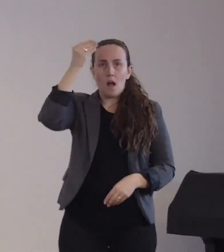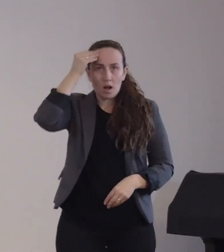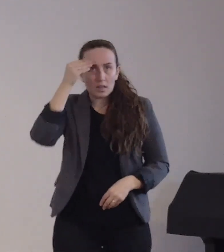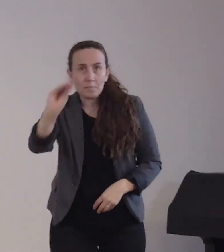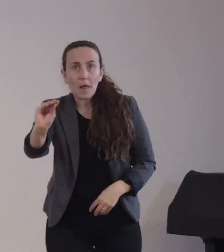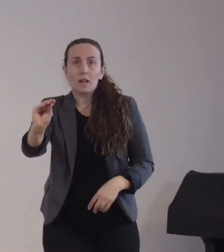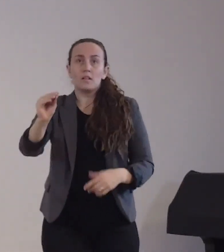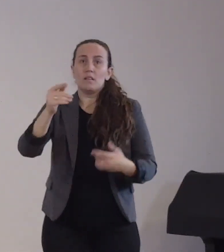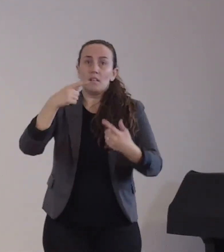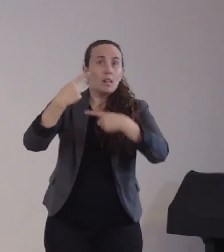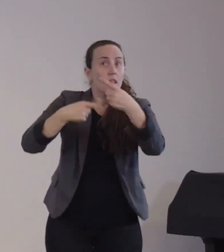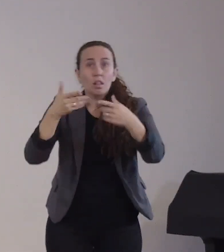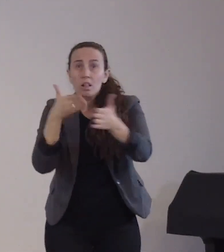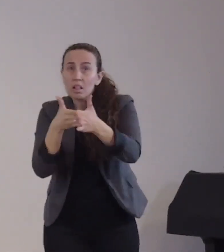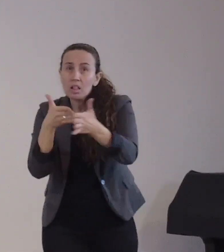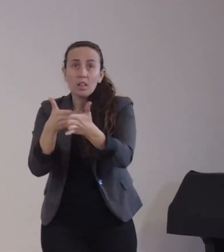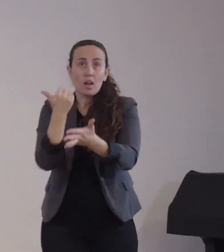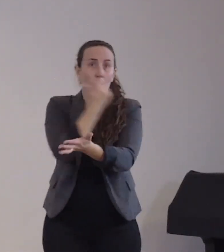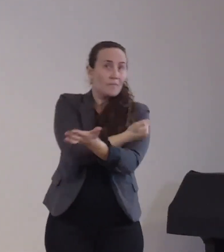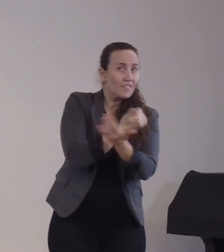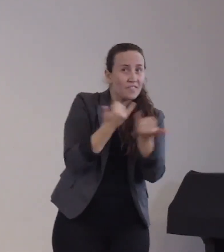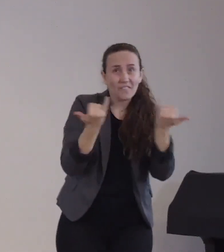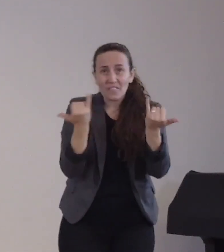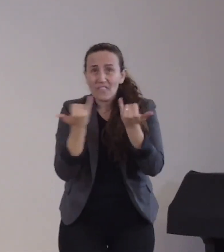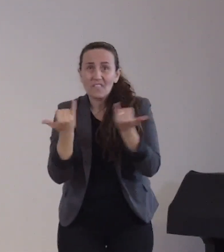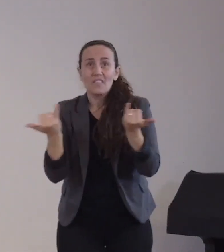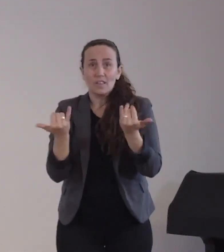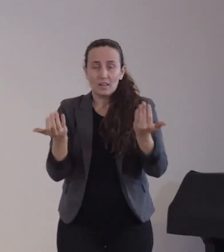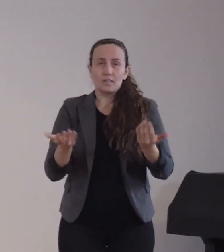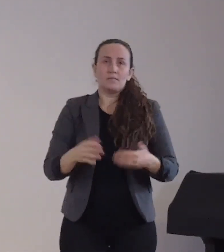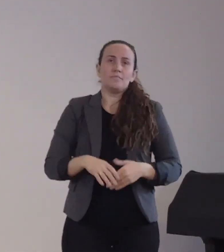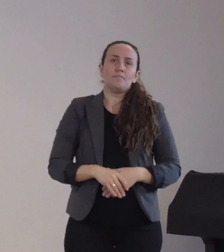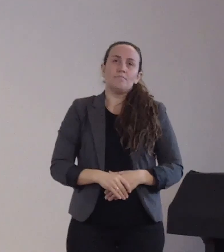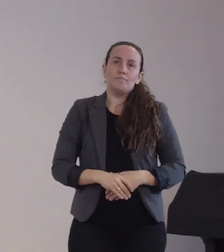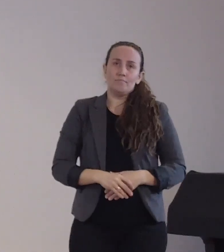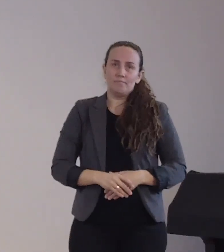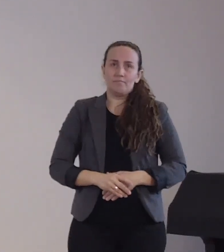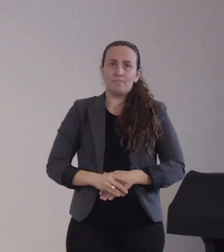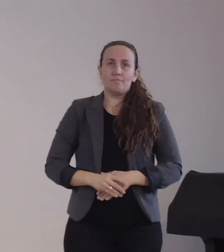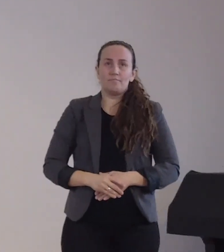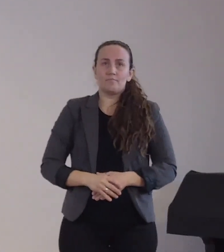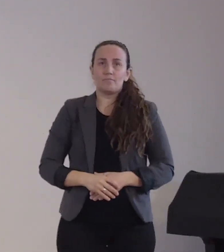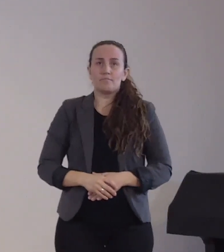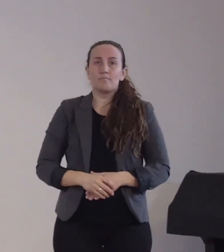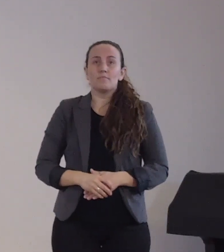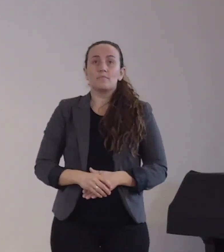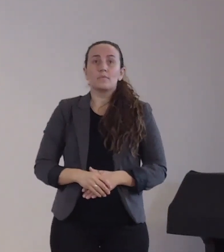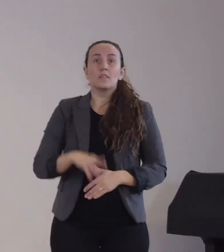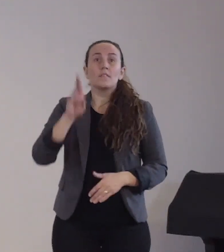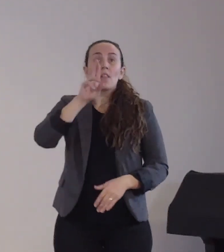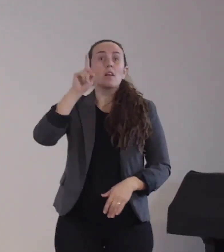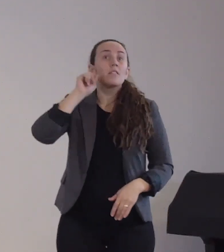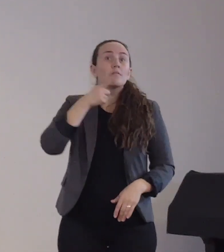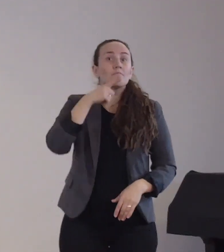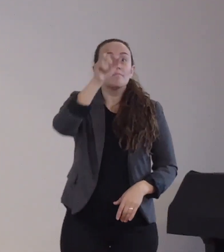Impfverfahren. Sie haben ein Anrecht, gehörlose Menschen haben ein Anrecht auf Gebärdensprachdolmetscher.